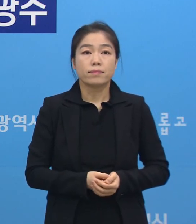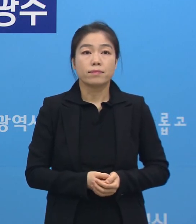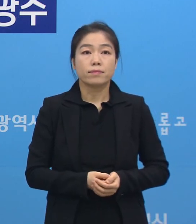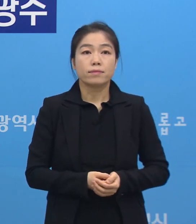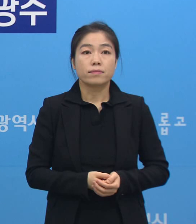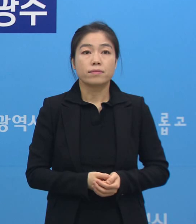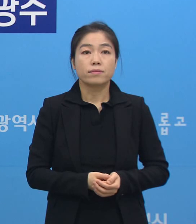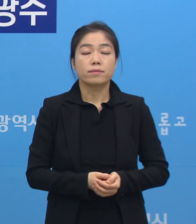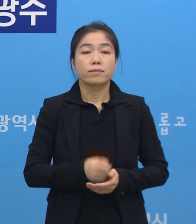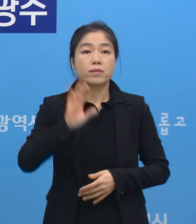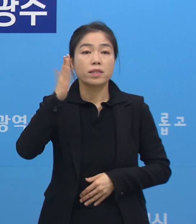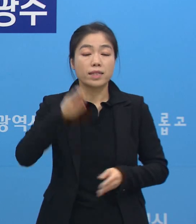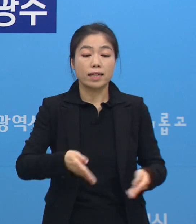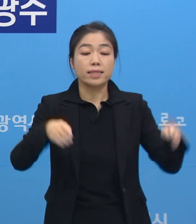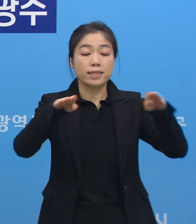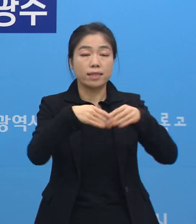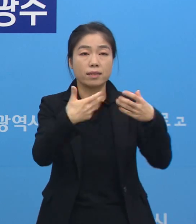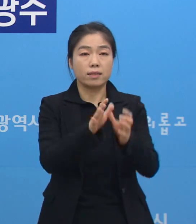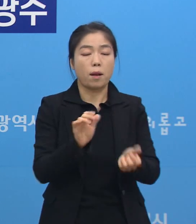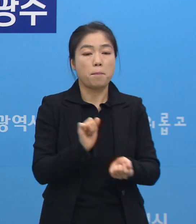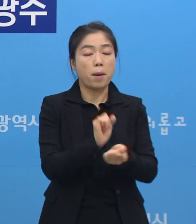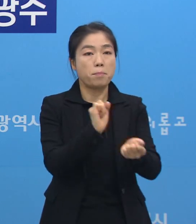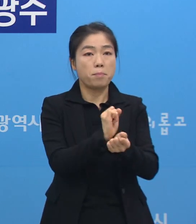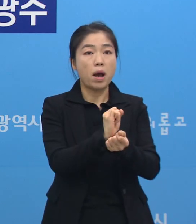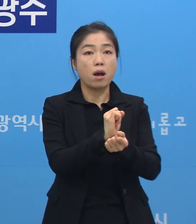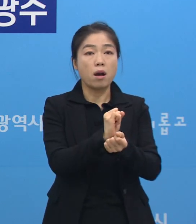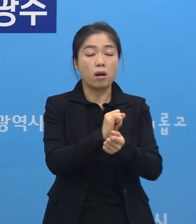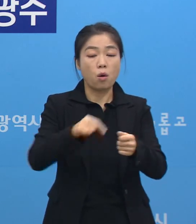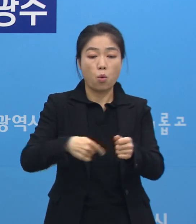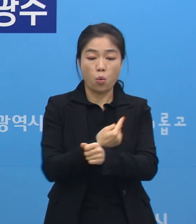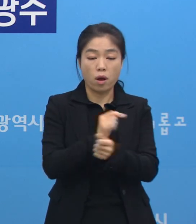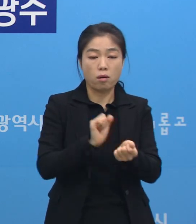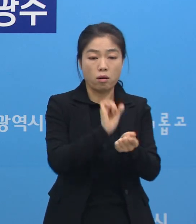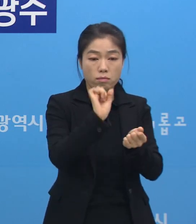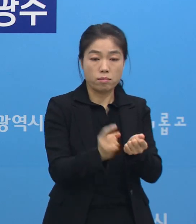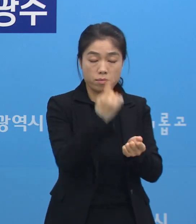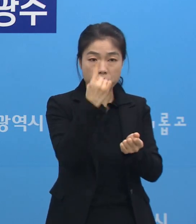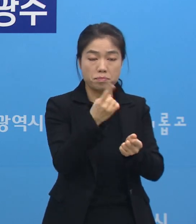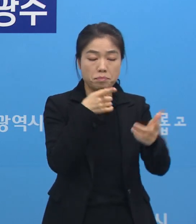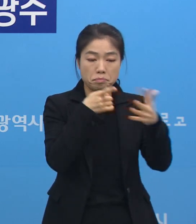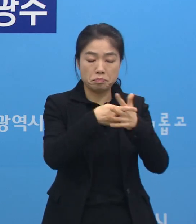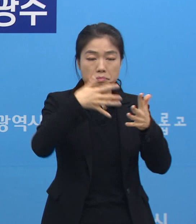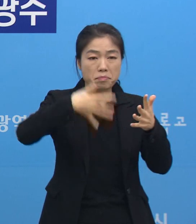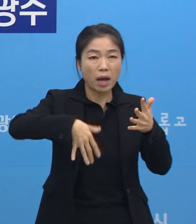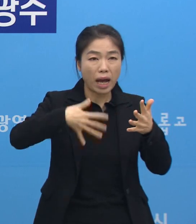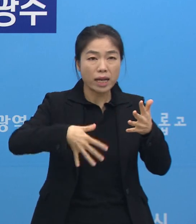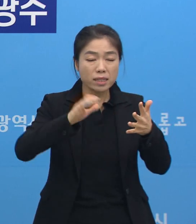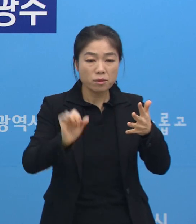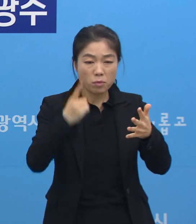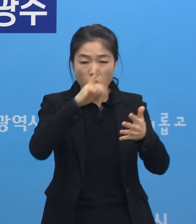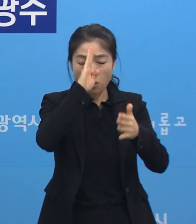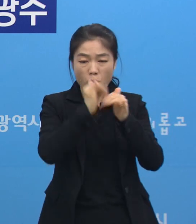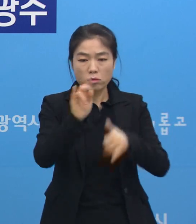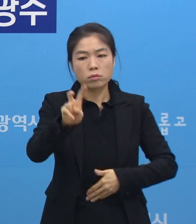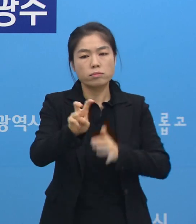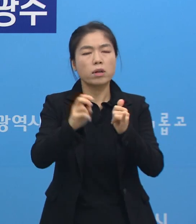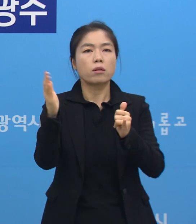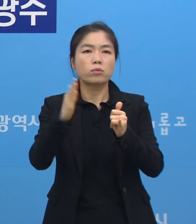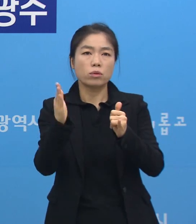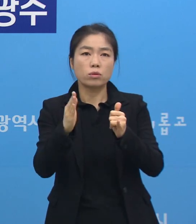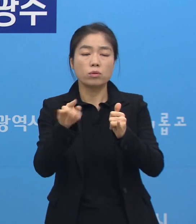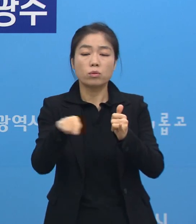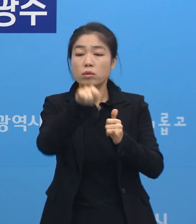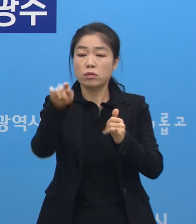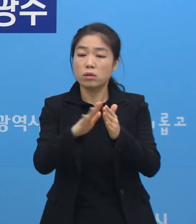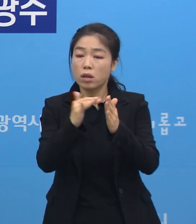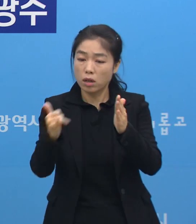지금 최근 시설 집단감염을 제외하더라도 감염 경로가 파악되지 않는 지표 환자만 20명에 달하고 또